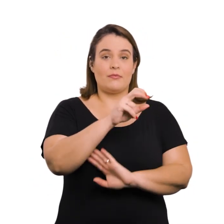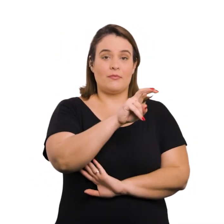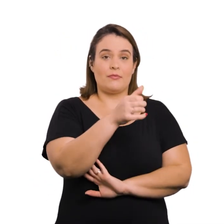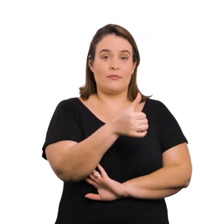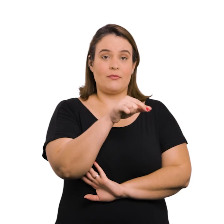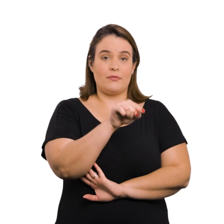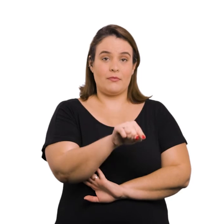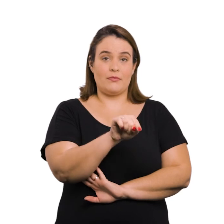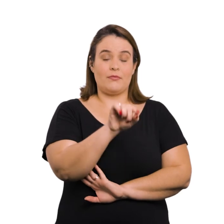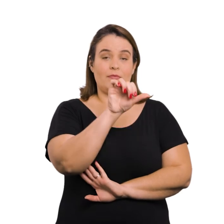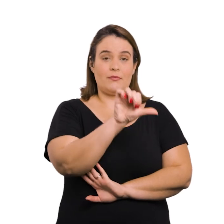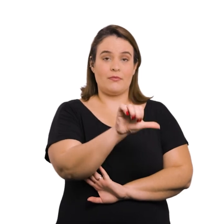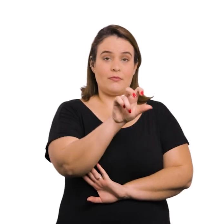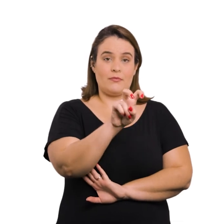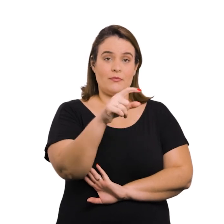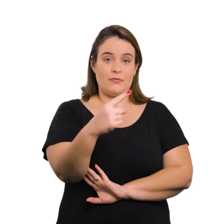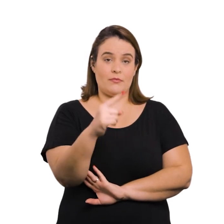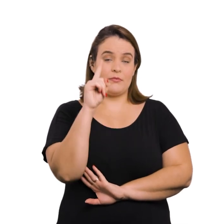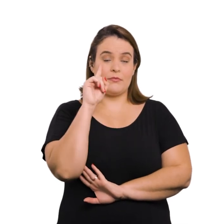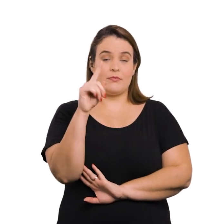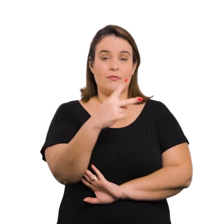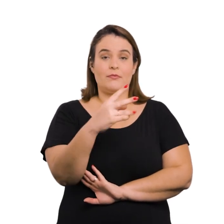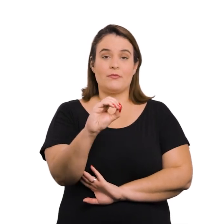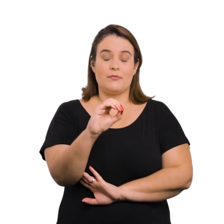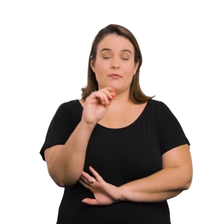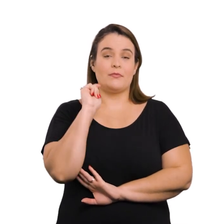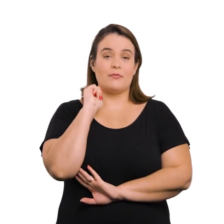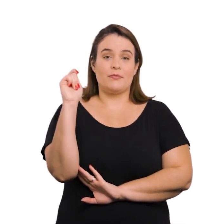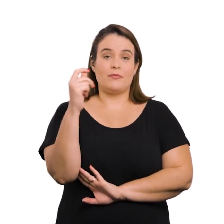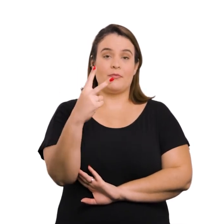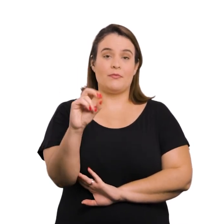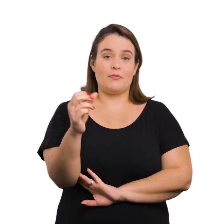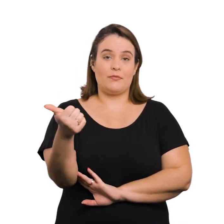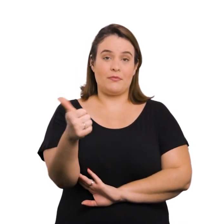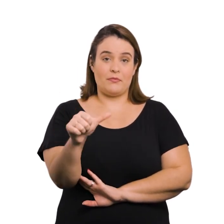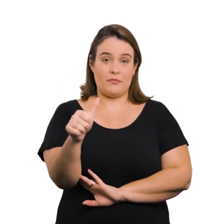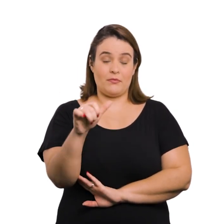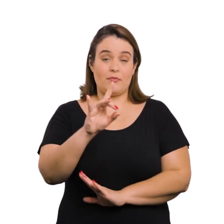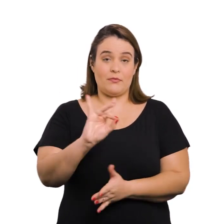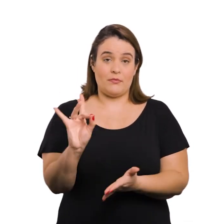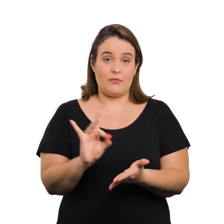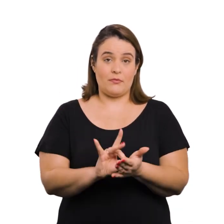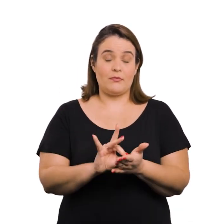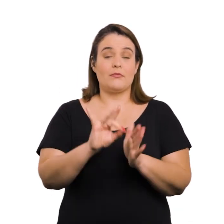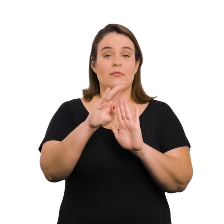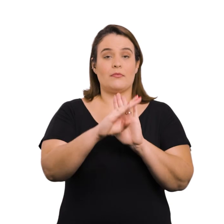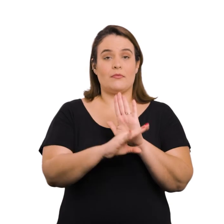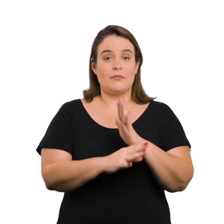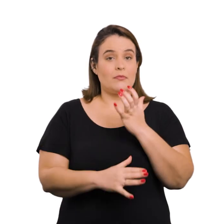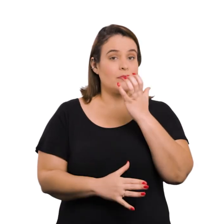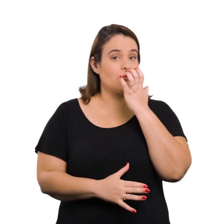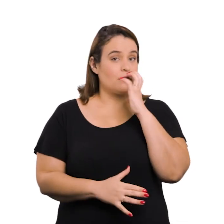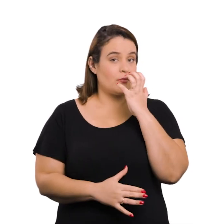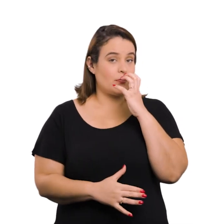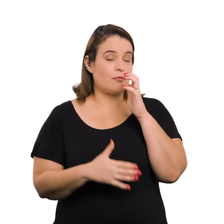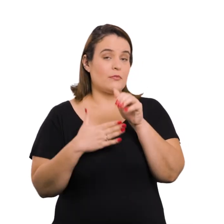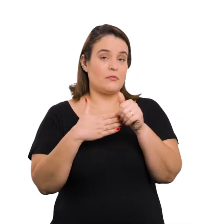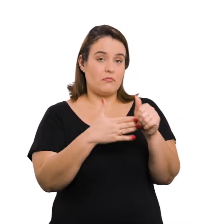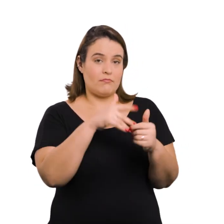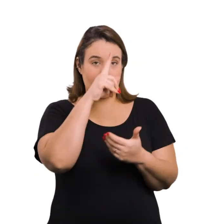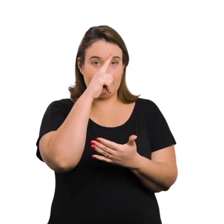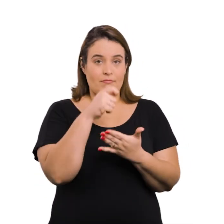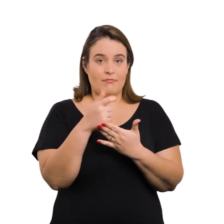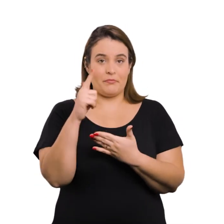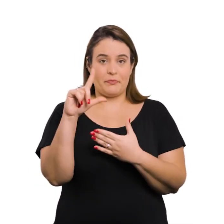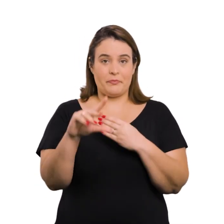nº 56.951, de 20 de abril de 2011. Institui o Programa Cão Guia e